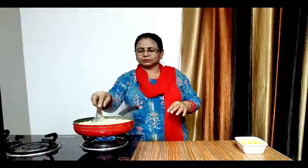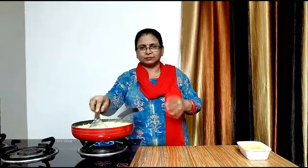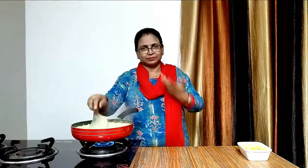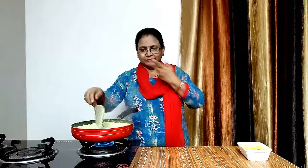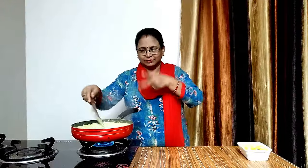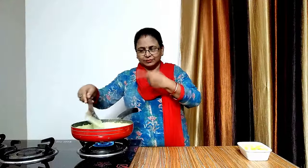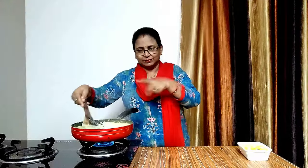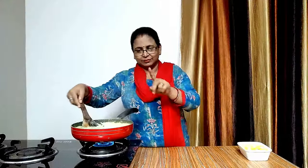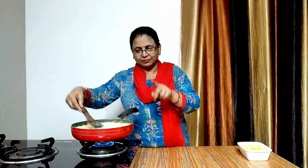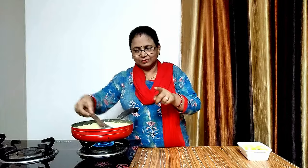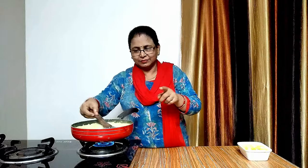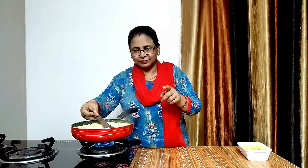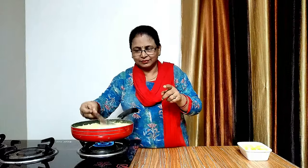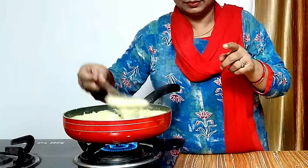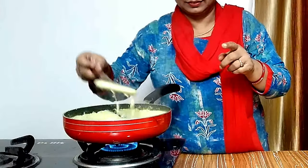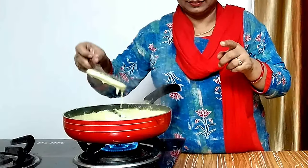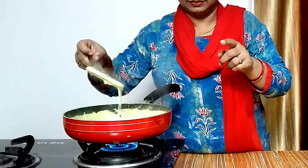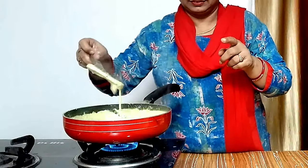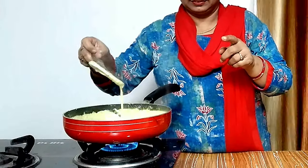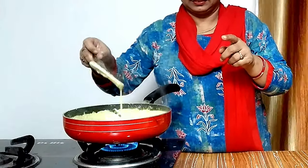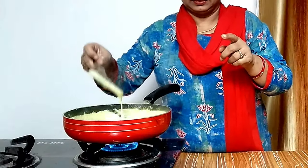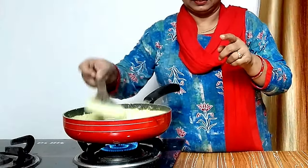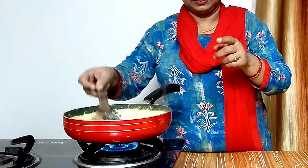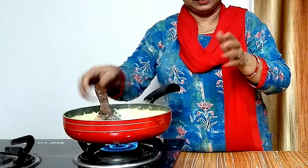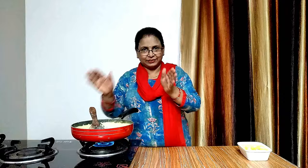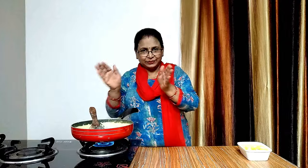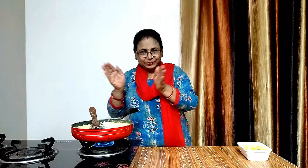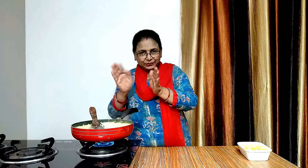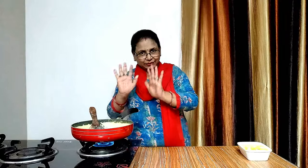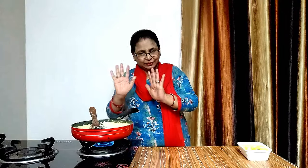देखिए ये हलका गाड़ा हो चुका है अब इसमें पनीर को डाल देंगे